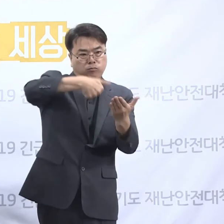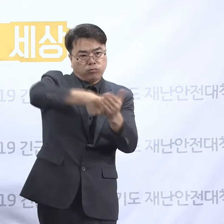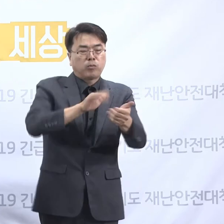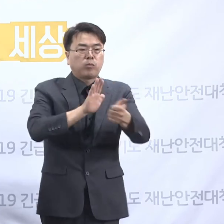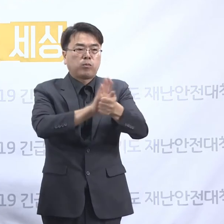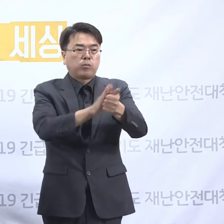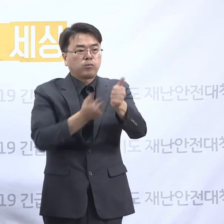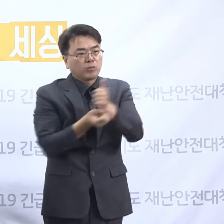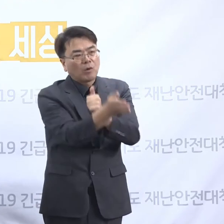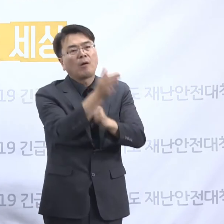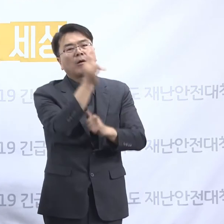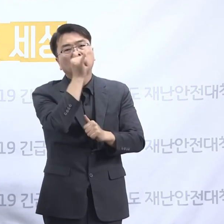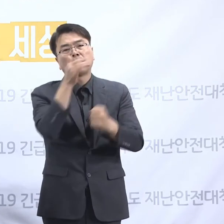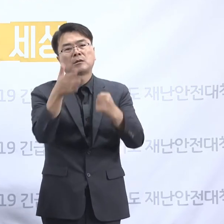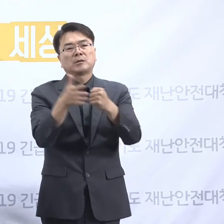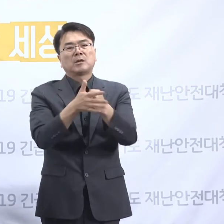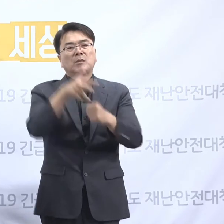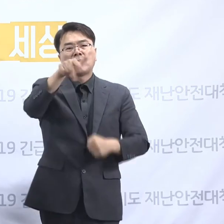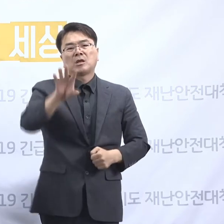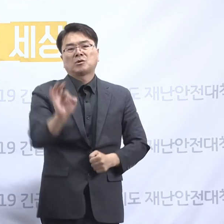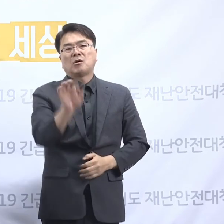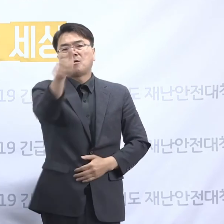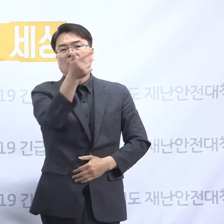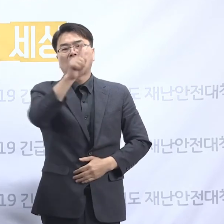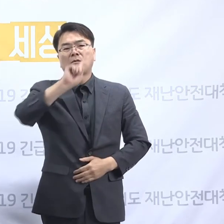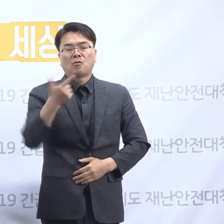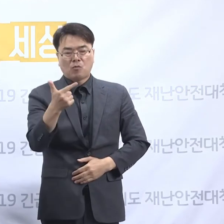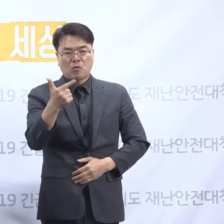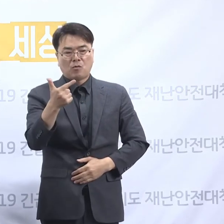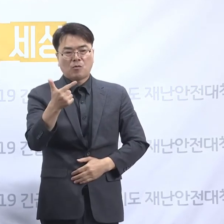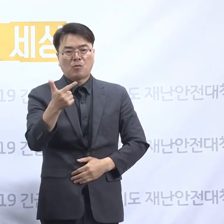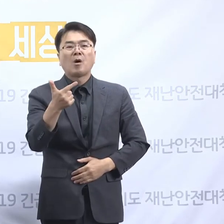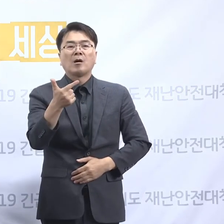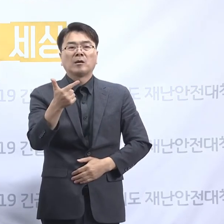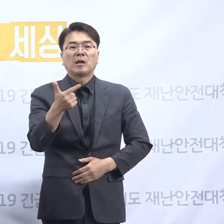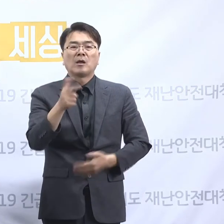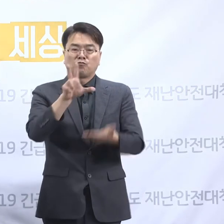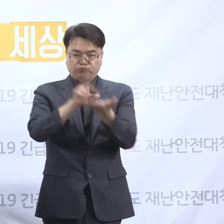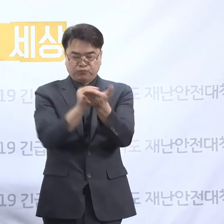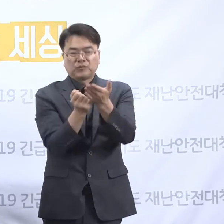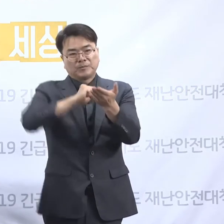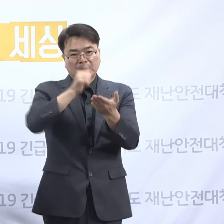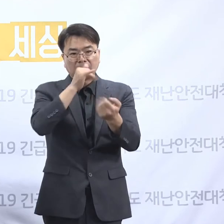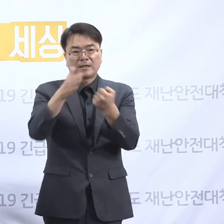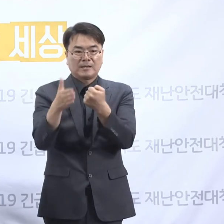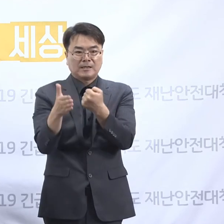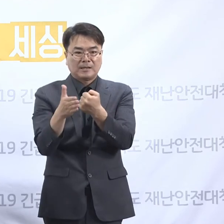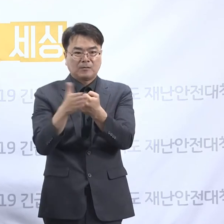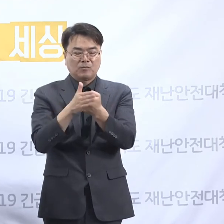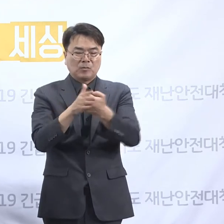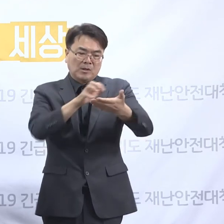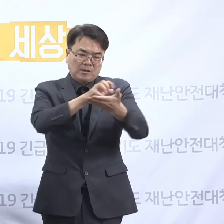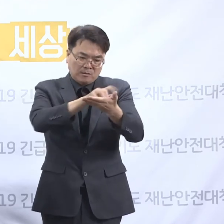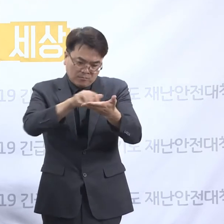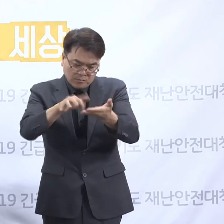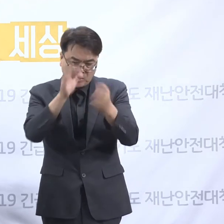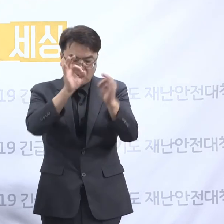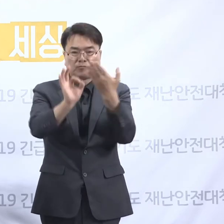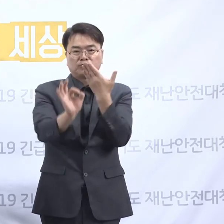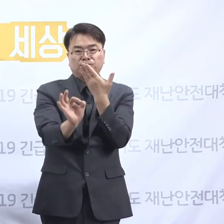위배되는 것이고 이 사람들을 제외하고 나머지 이사를 가지고 이사회의 정적수를 계산해보면